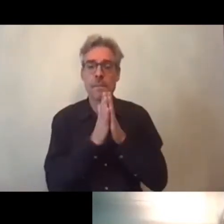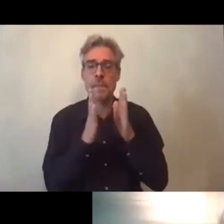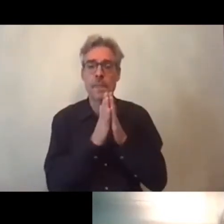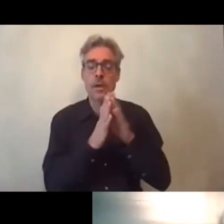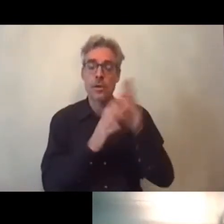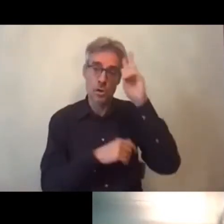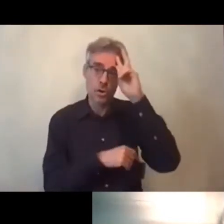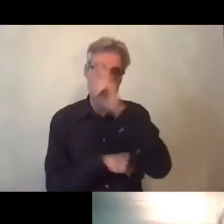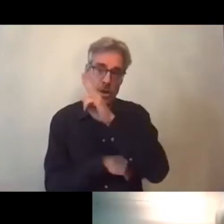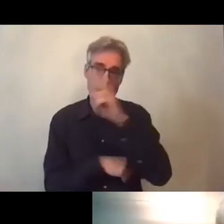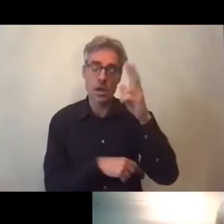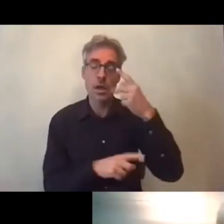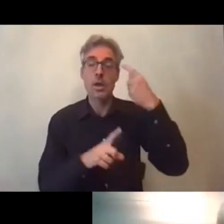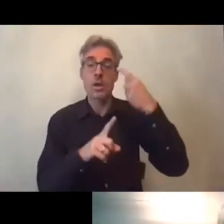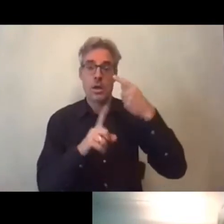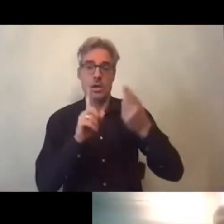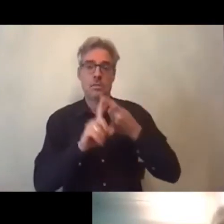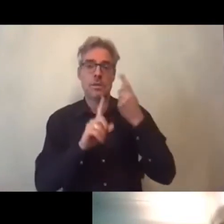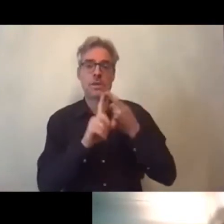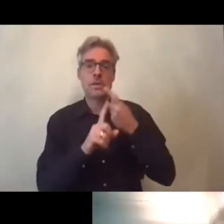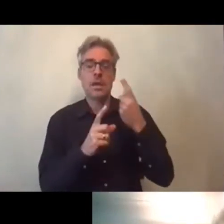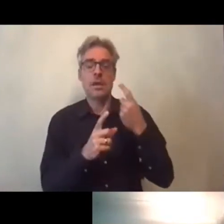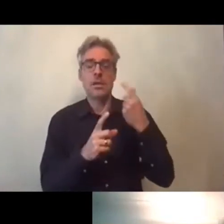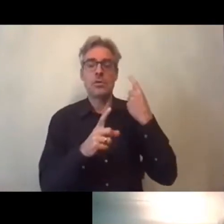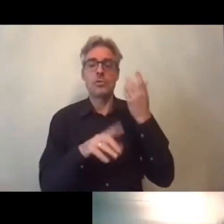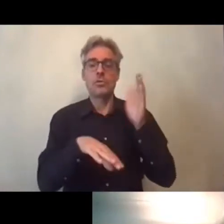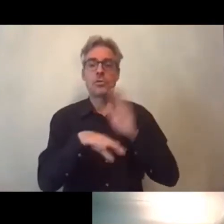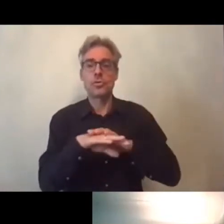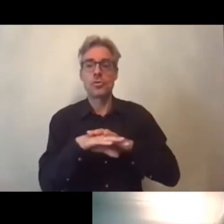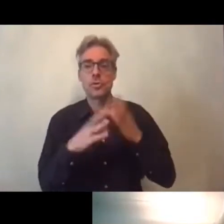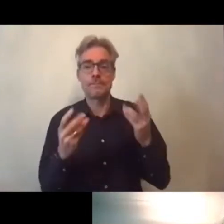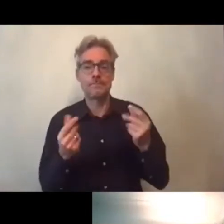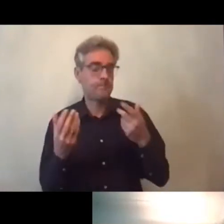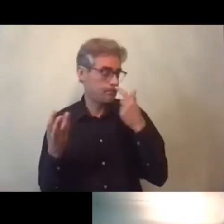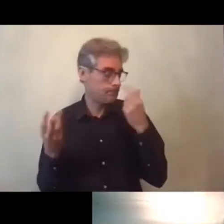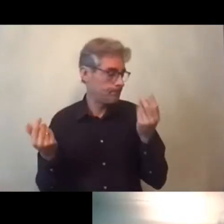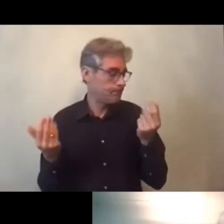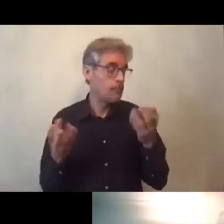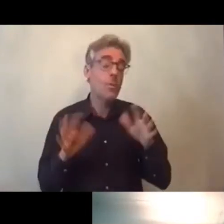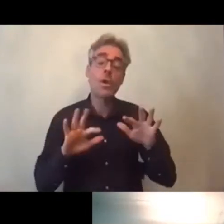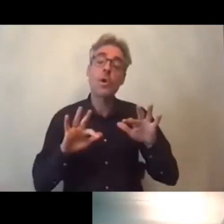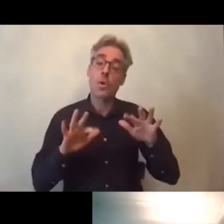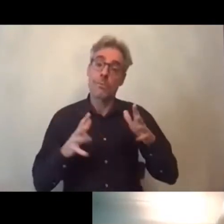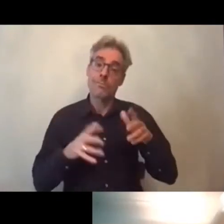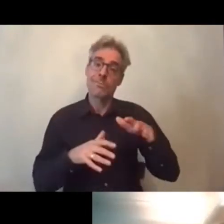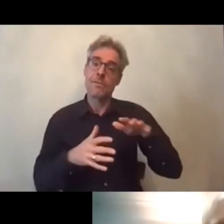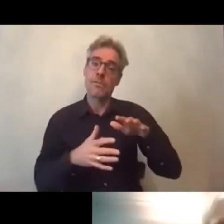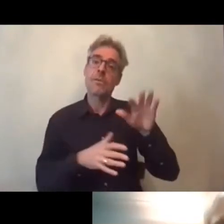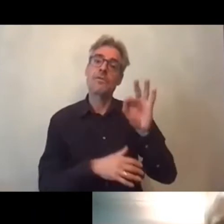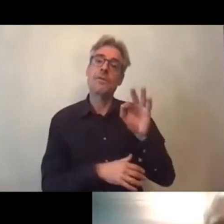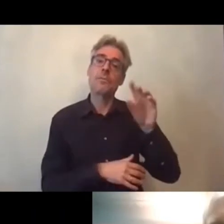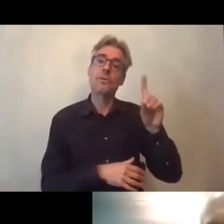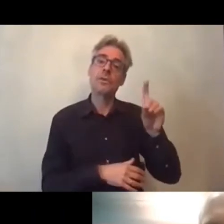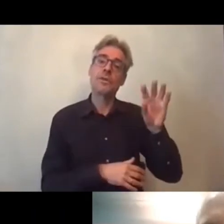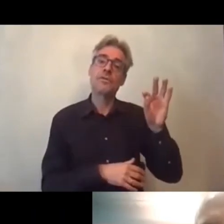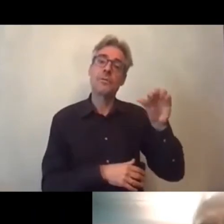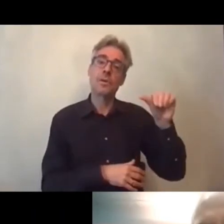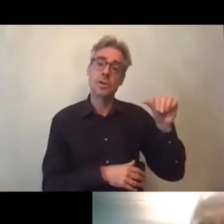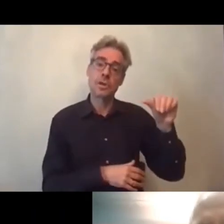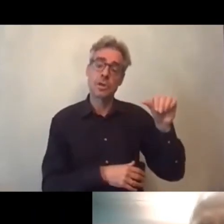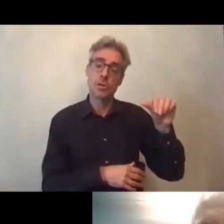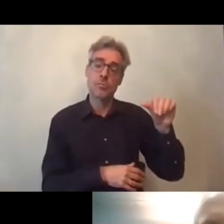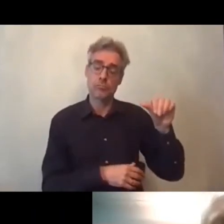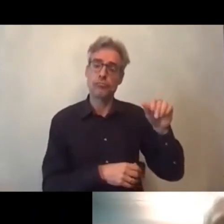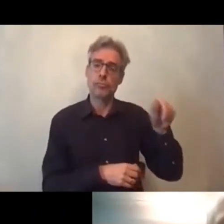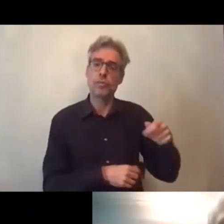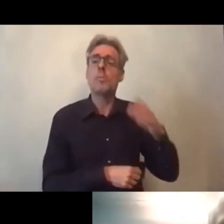générale et particulière sur ce que pouvait apporter l'association je parle pour FDF mais je pense que